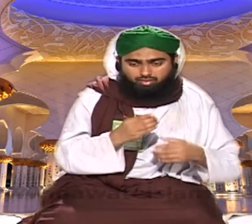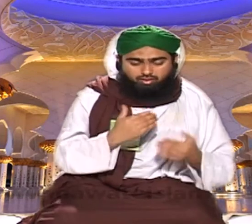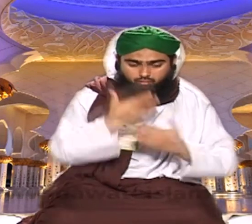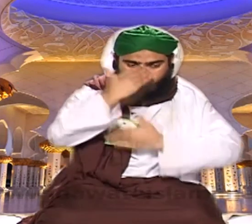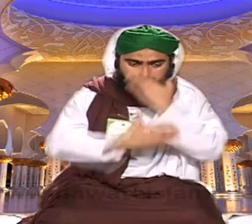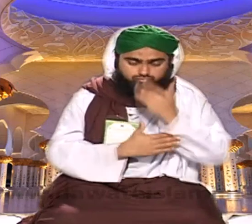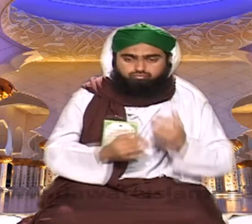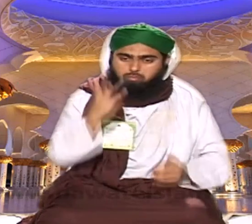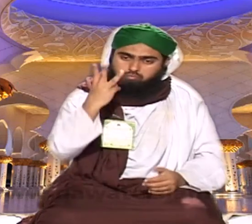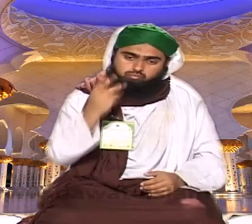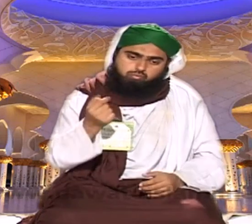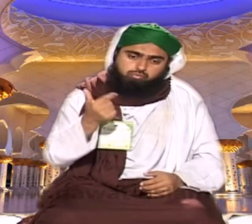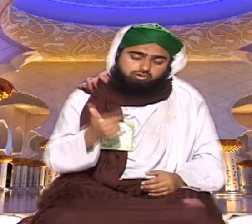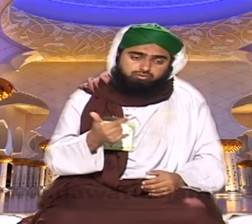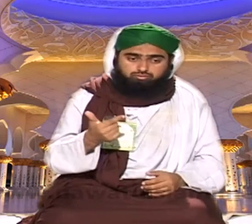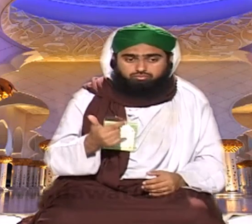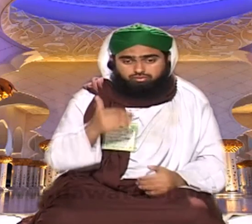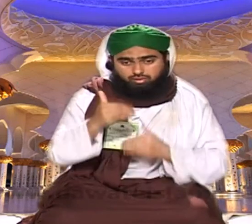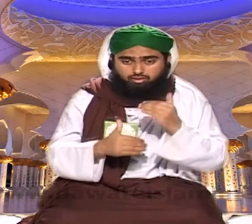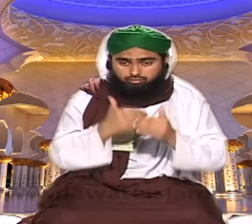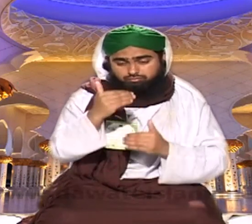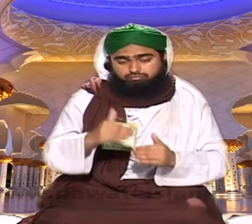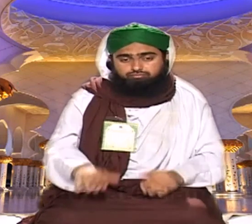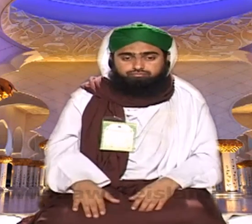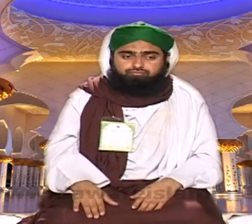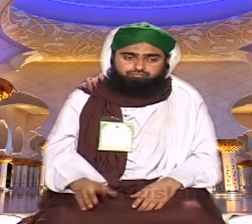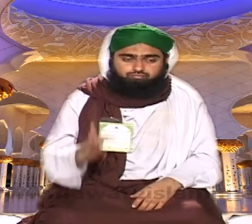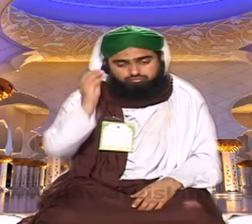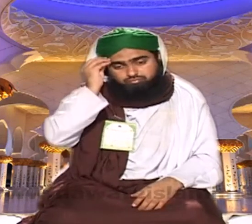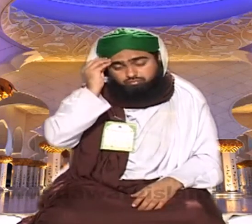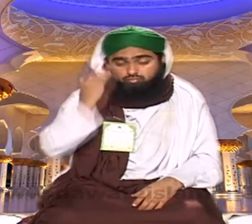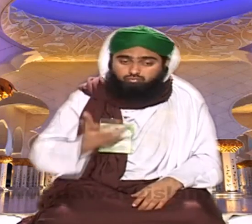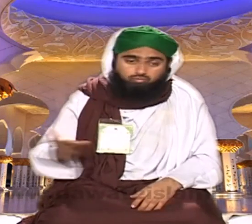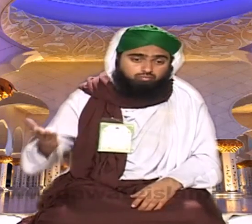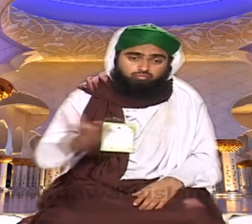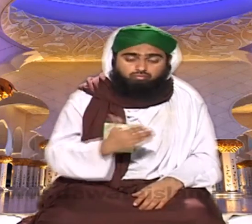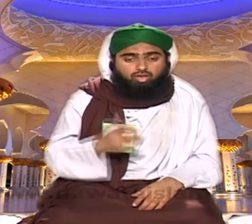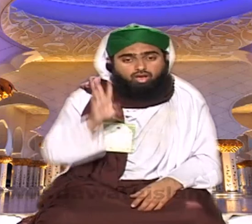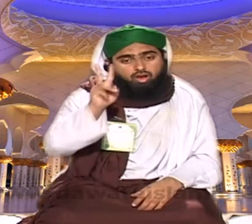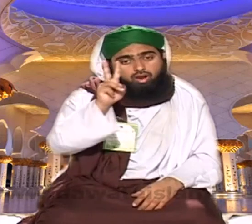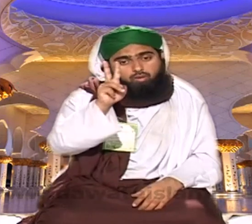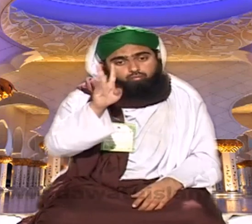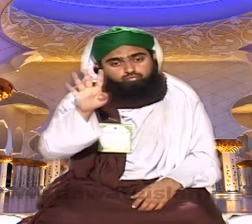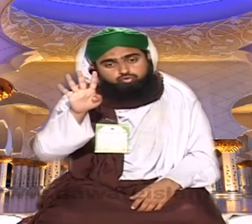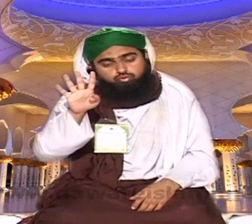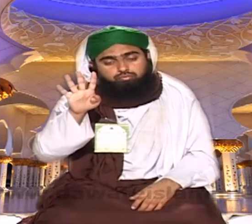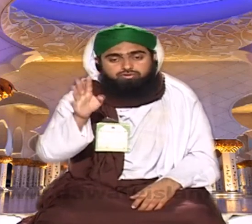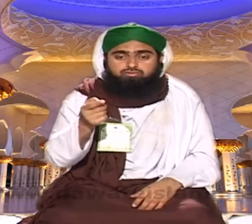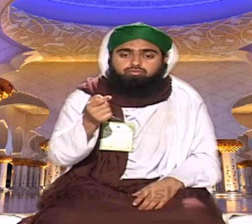میرا خیال ہے تین روپے کا ریال تھا اب تو سالے چار بہت چل رہا ہے تقریباً سنا تو چوبیس روپے کا غالباً